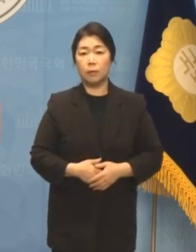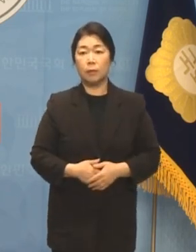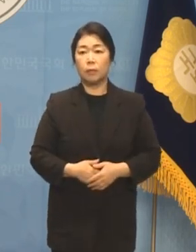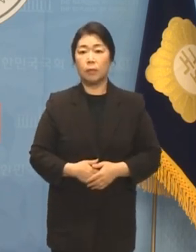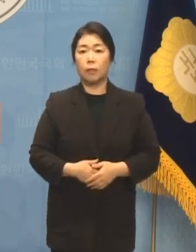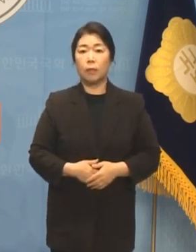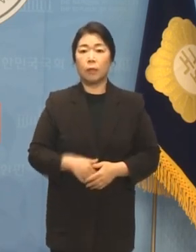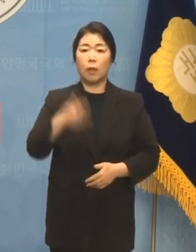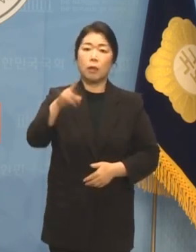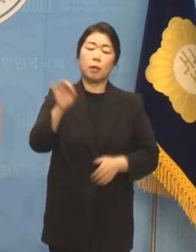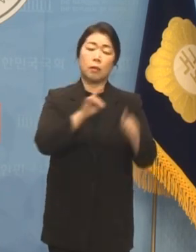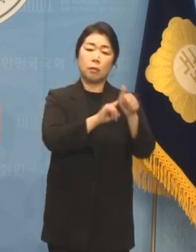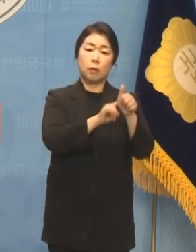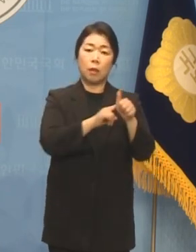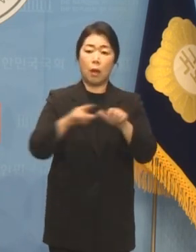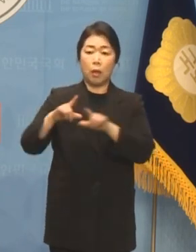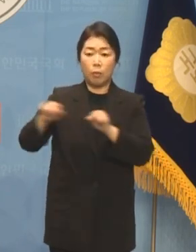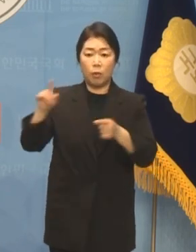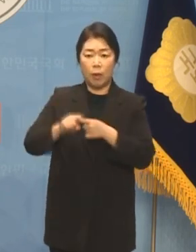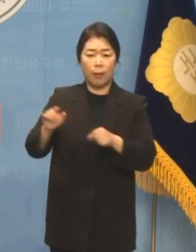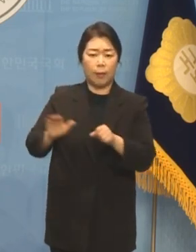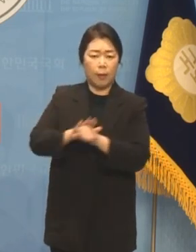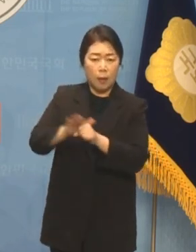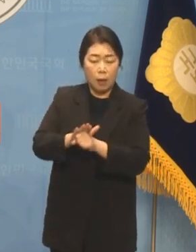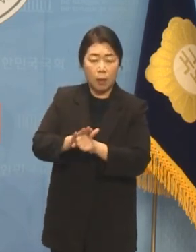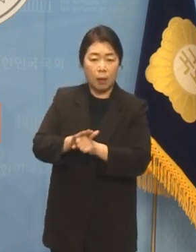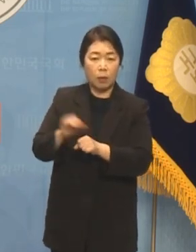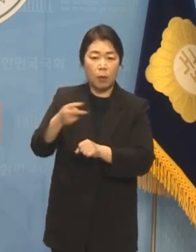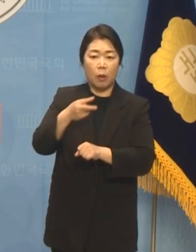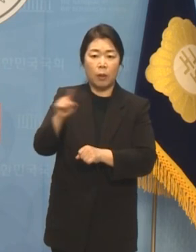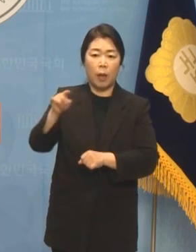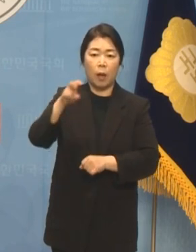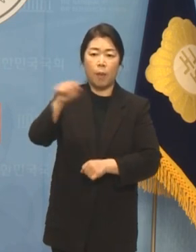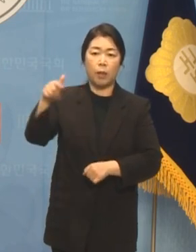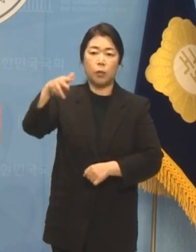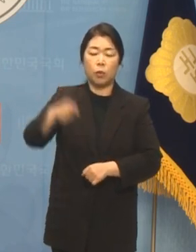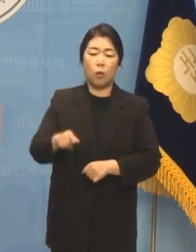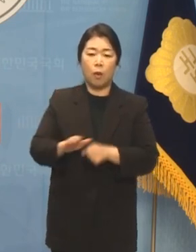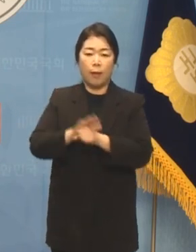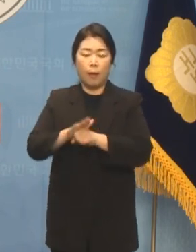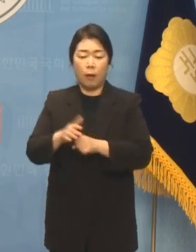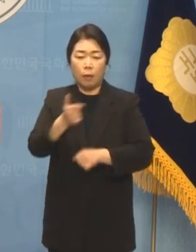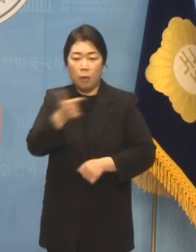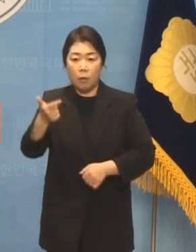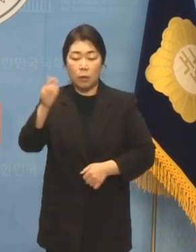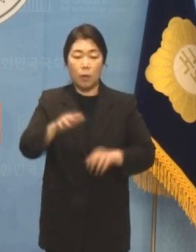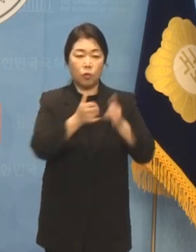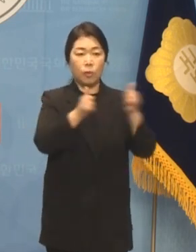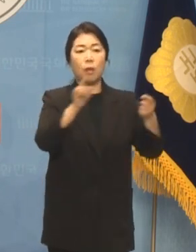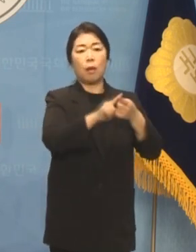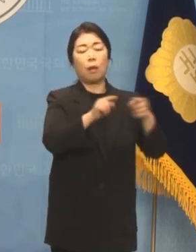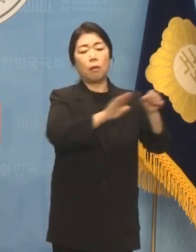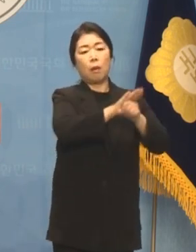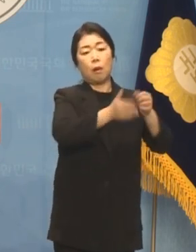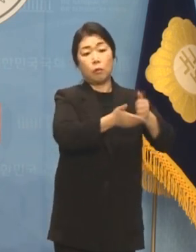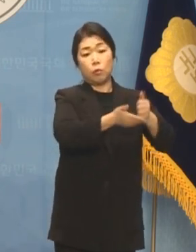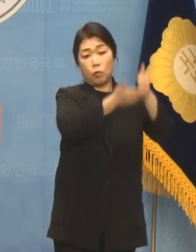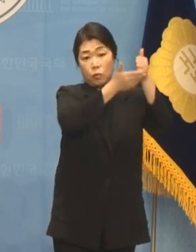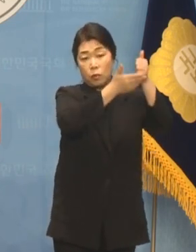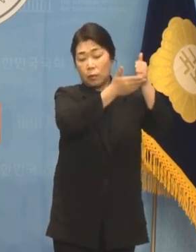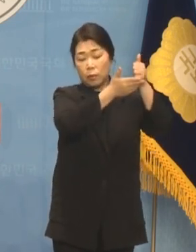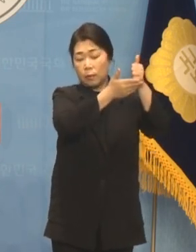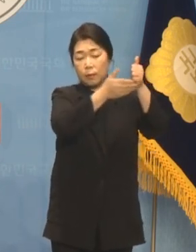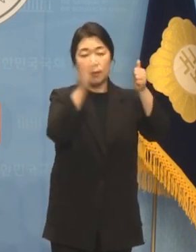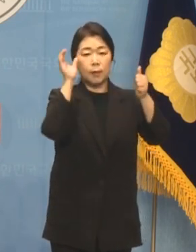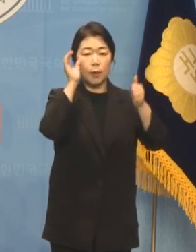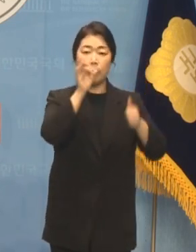장해찬 후보에게 일본에 대한 사랑, 대마초 가게에 대한 사랑은 느껴져도, 국민에 대한 사랑과 존중은 기대할